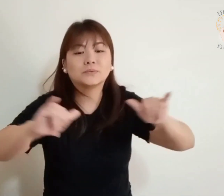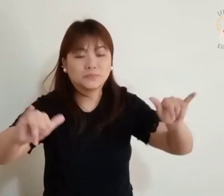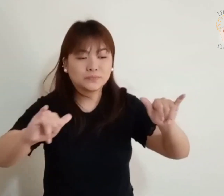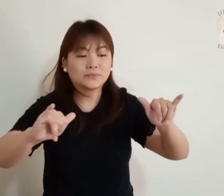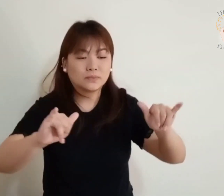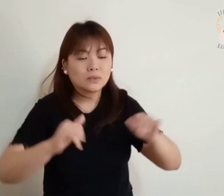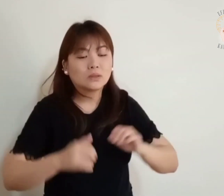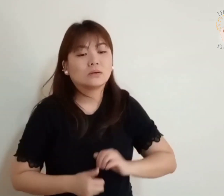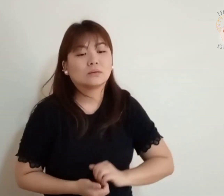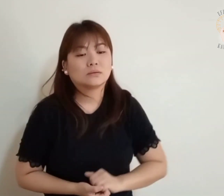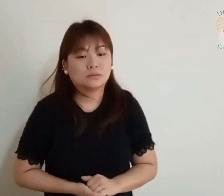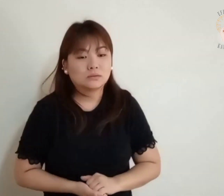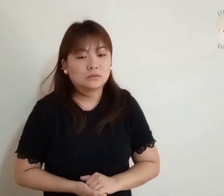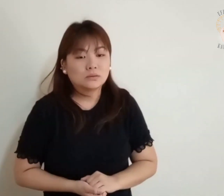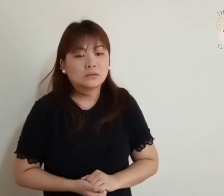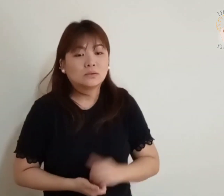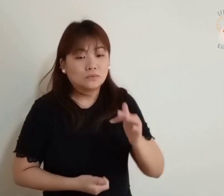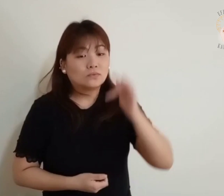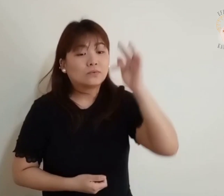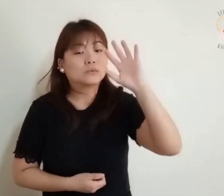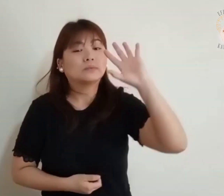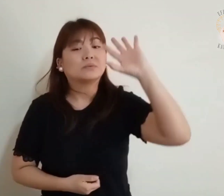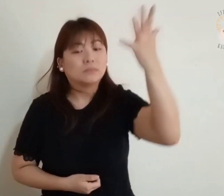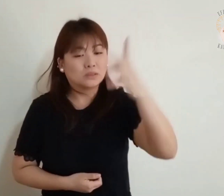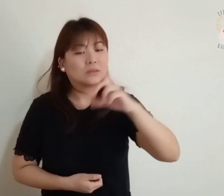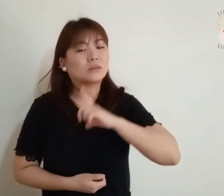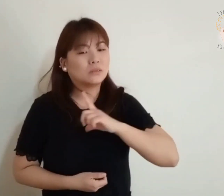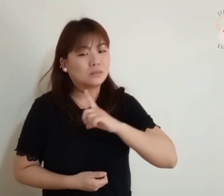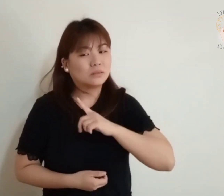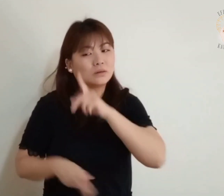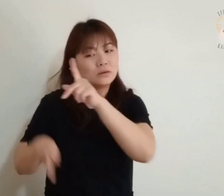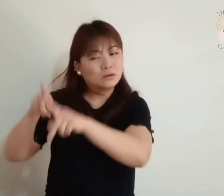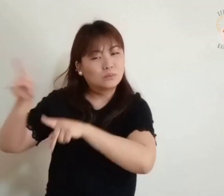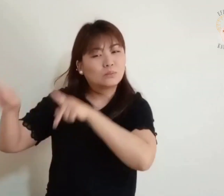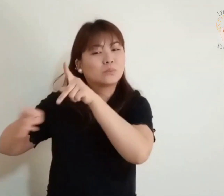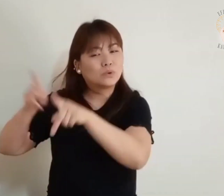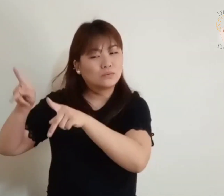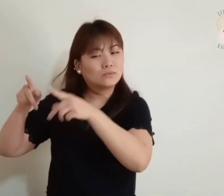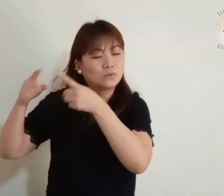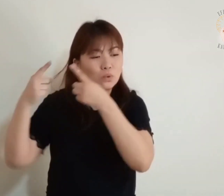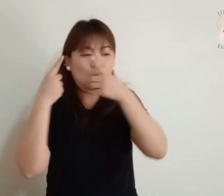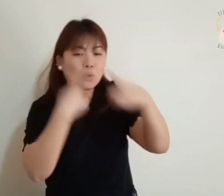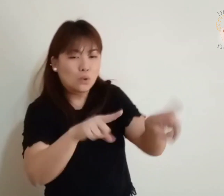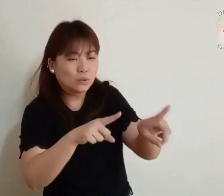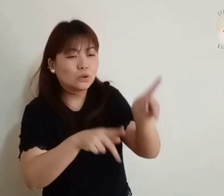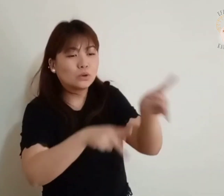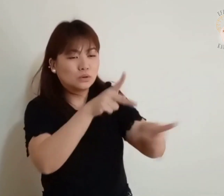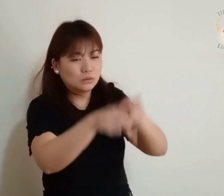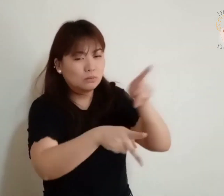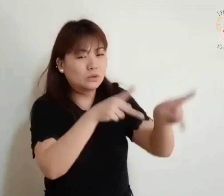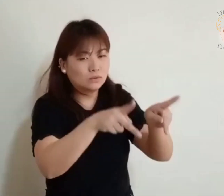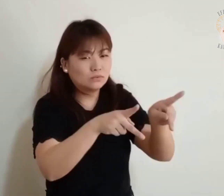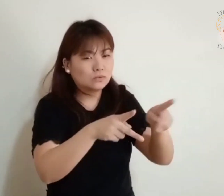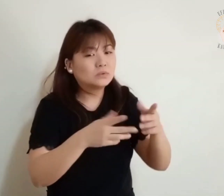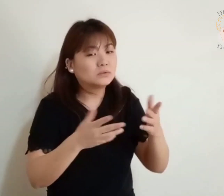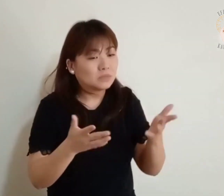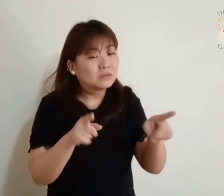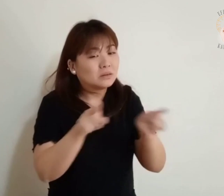Um povo se levantará contra outro povo Um país